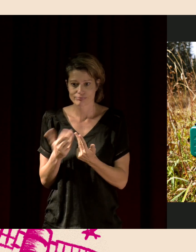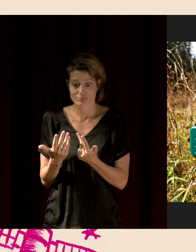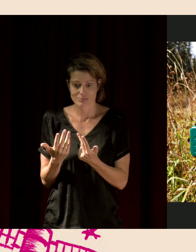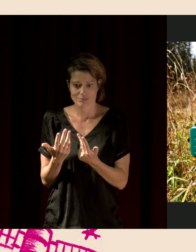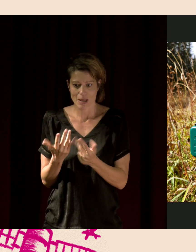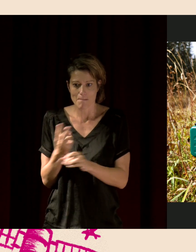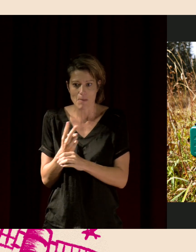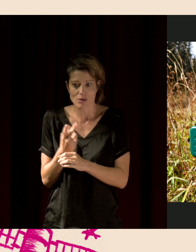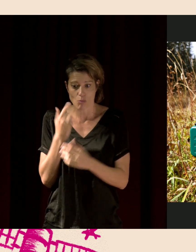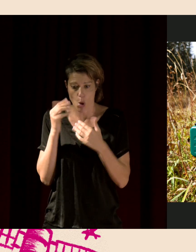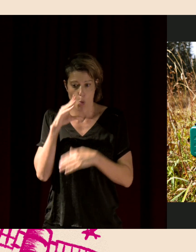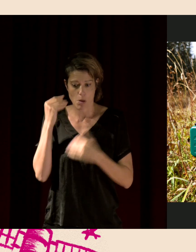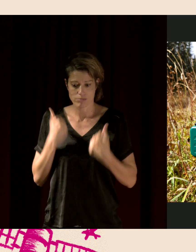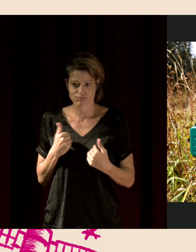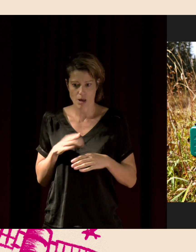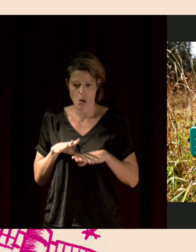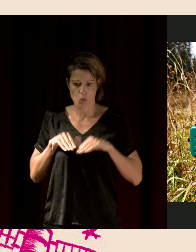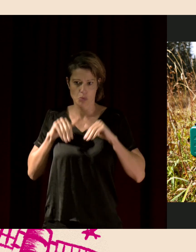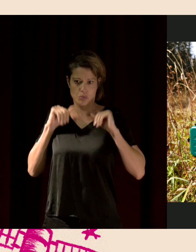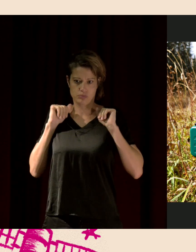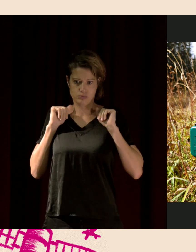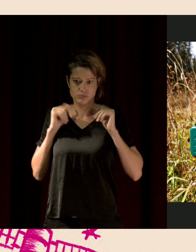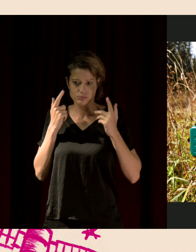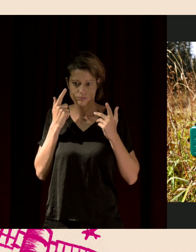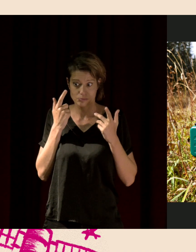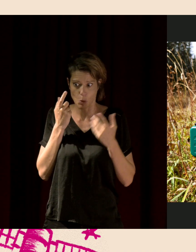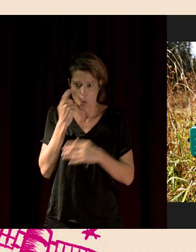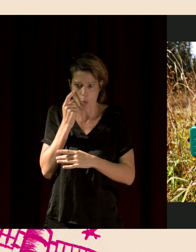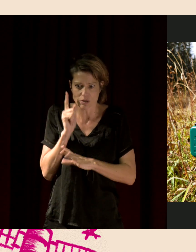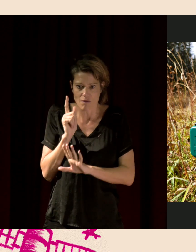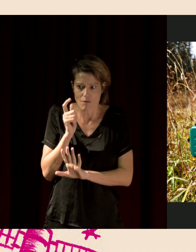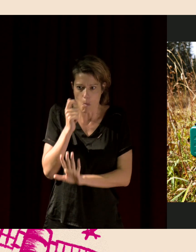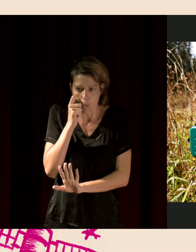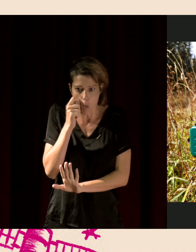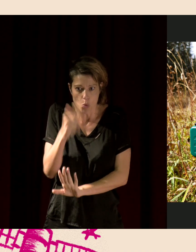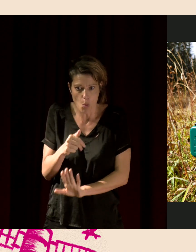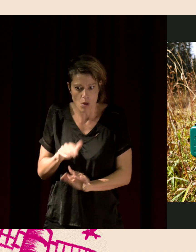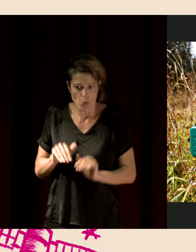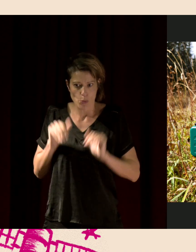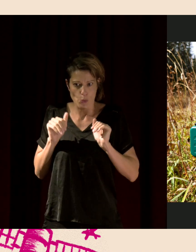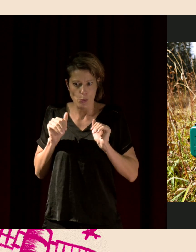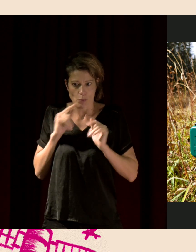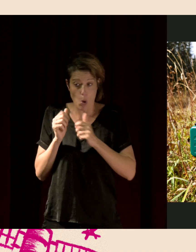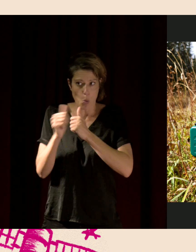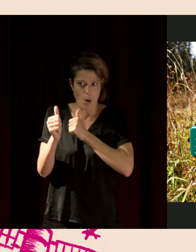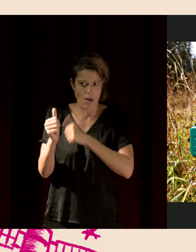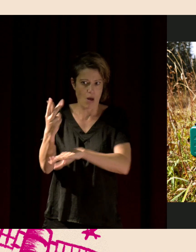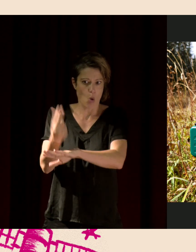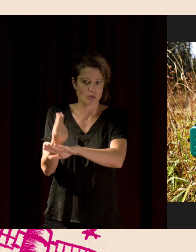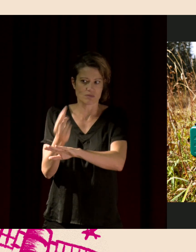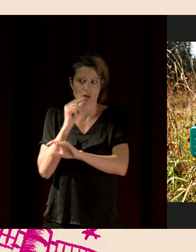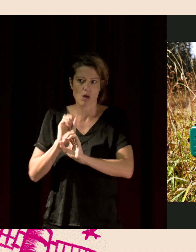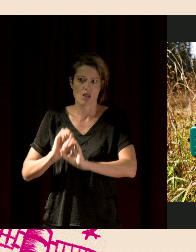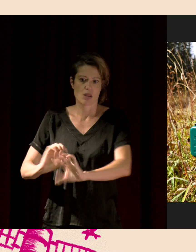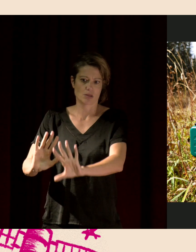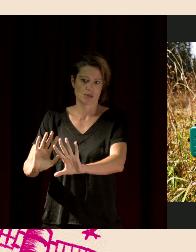On va espionner vraiment ces environnements parce qu'on n'est plus là. Et on peut enregistrer quand on n pas là et on ne dérange absolument pas